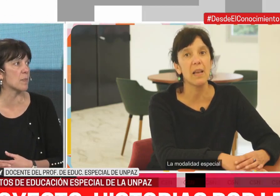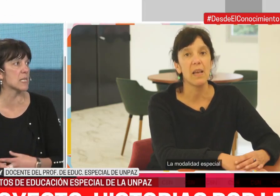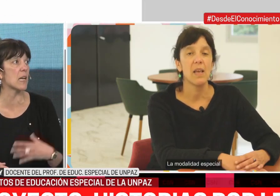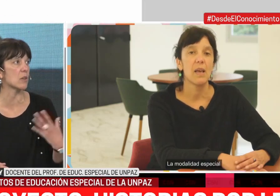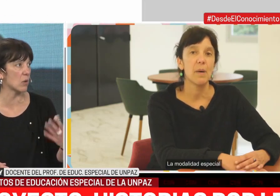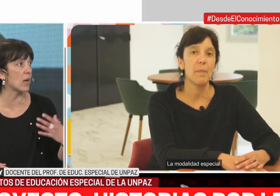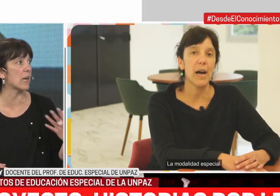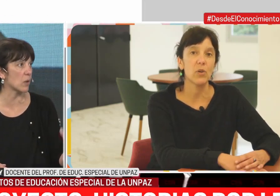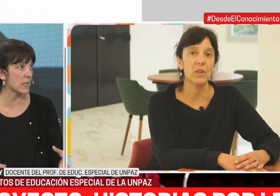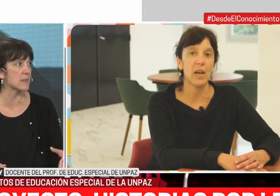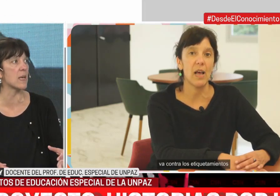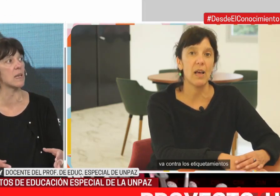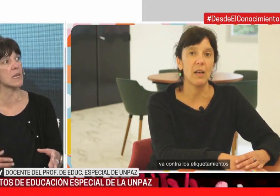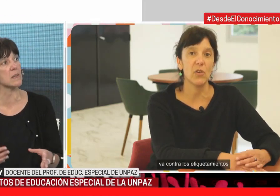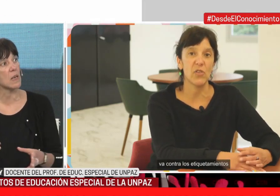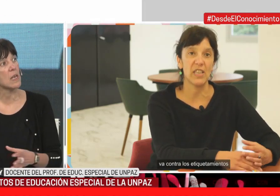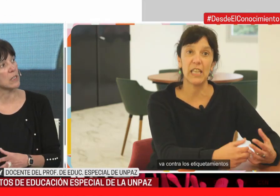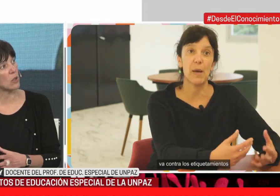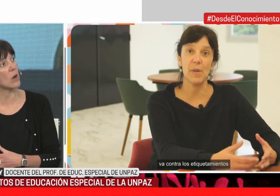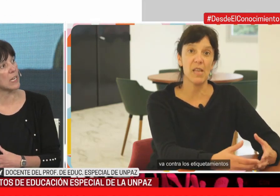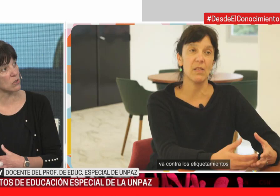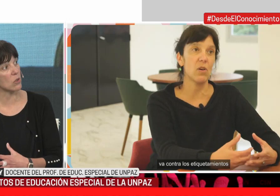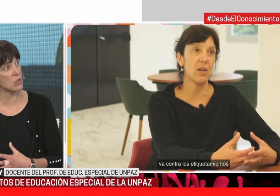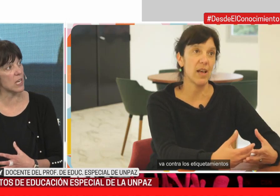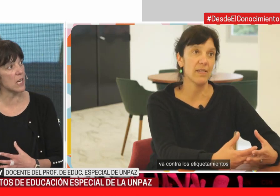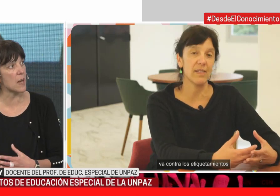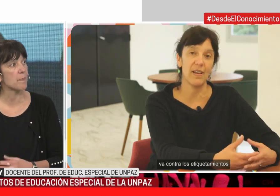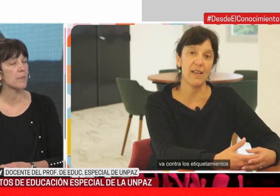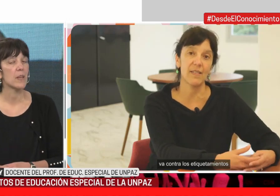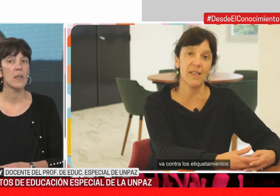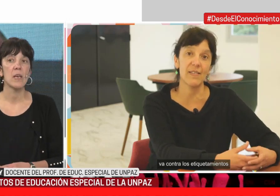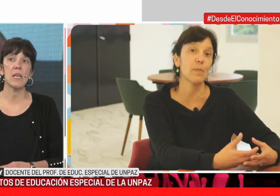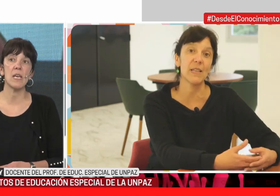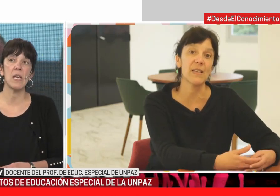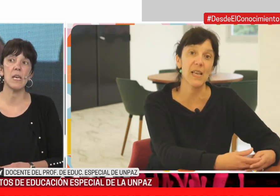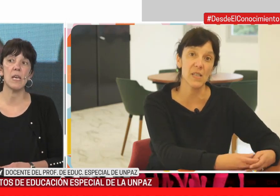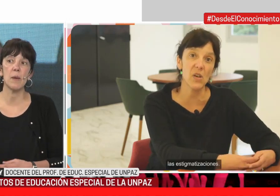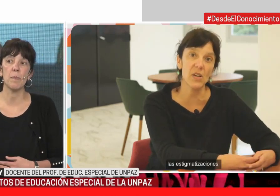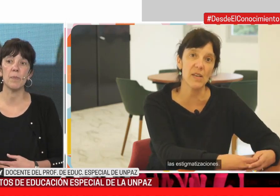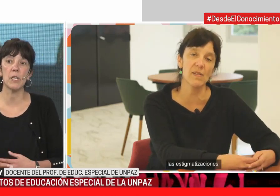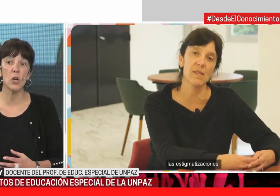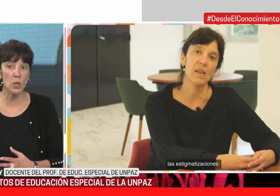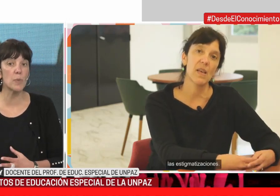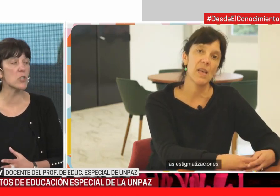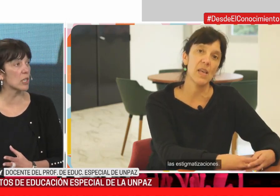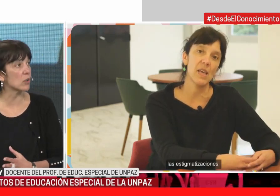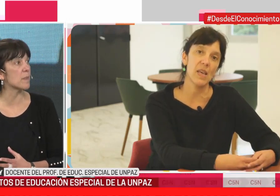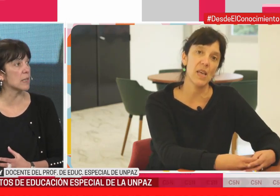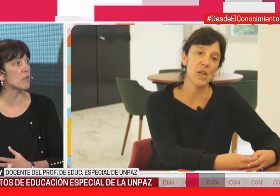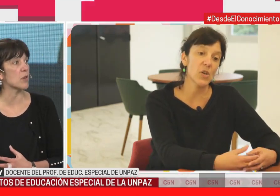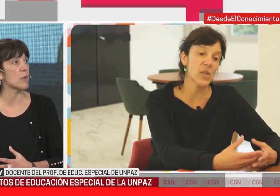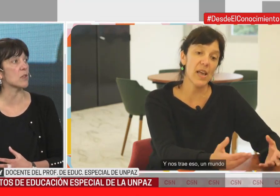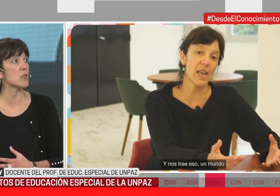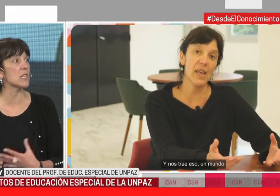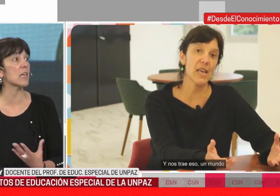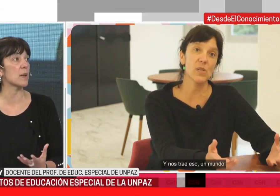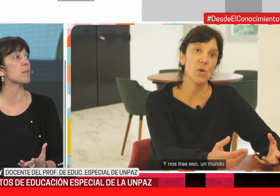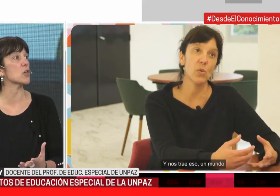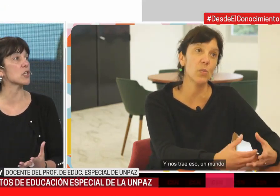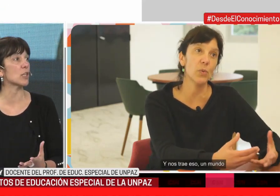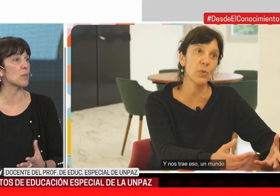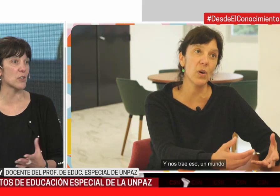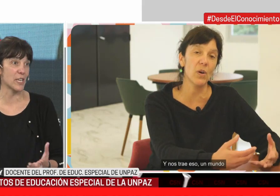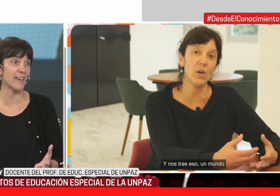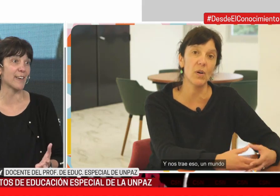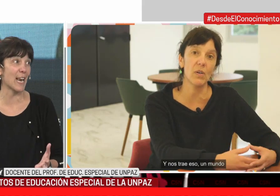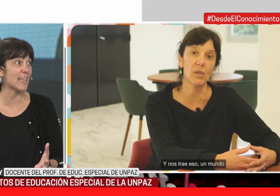la educación especial, en torno a la lengua de señas, en torno a la sordoceguera. Y otro proyecto, también de formación docente, que